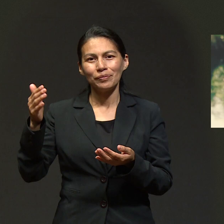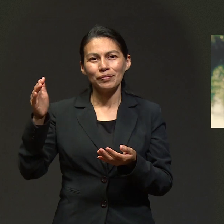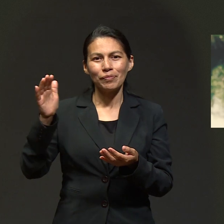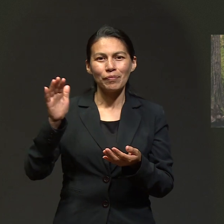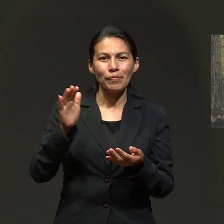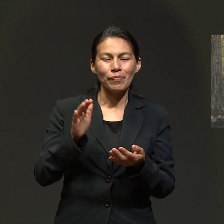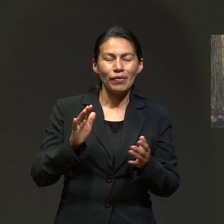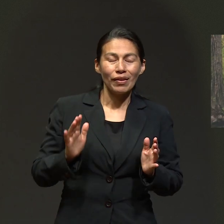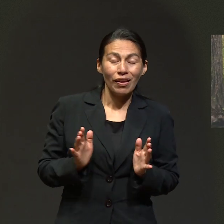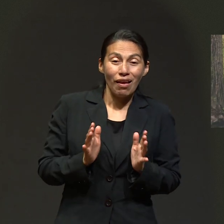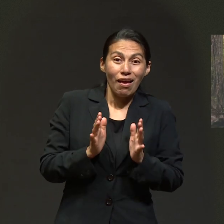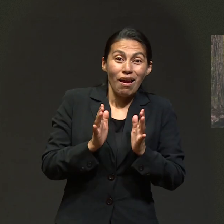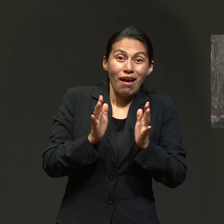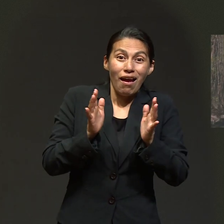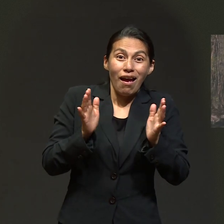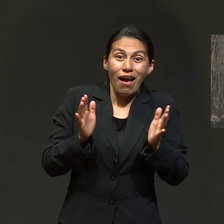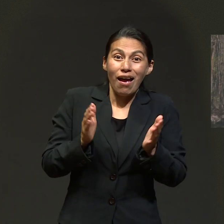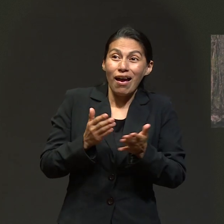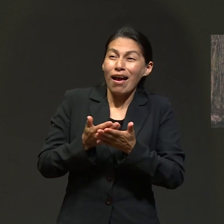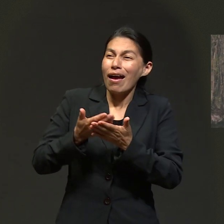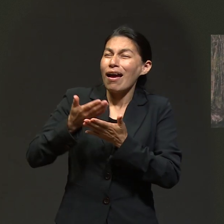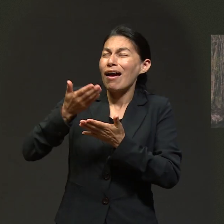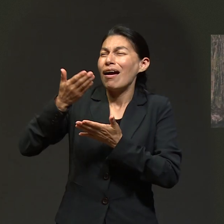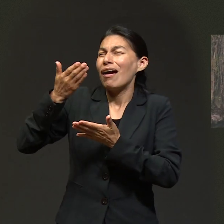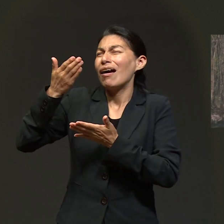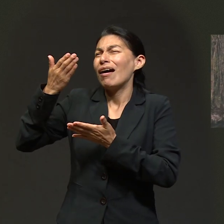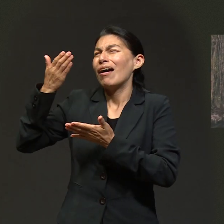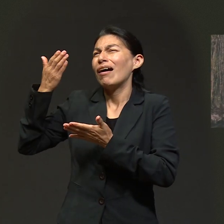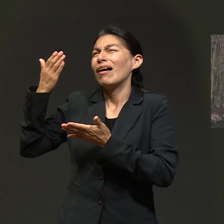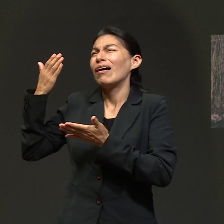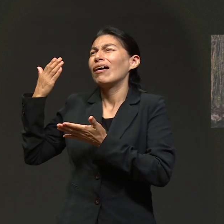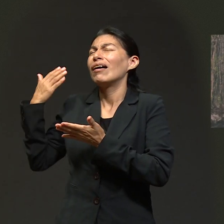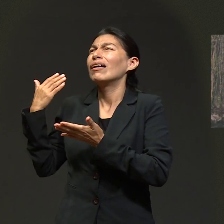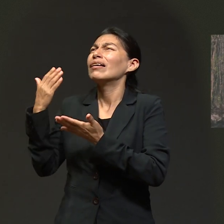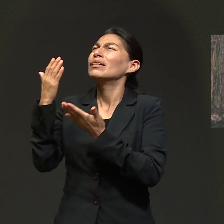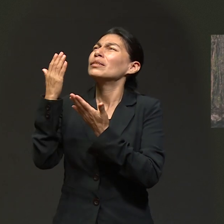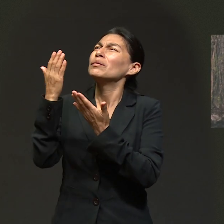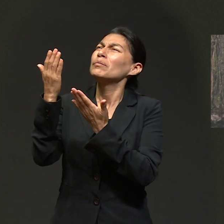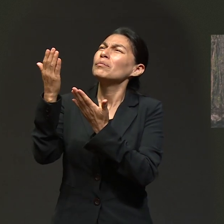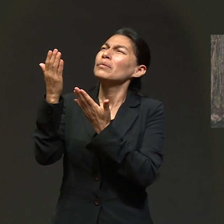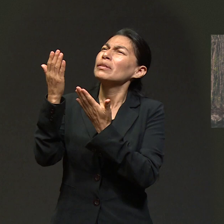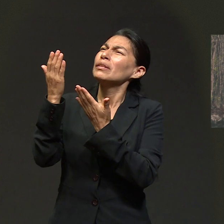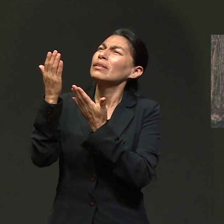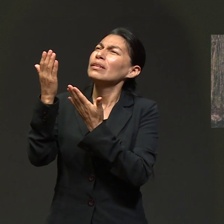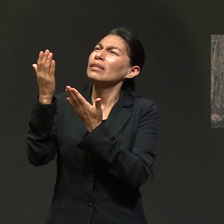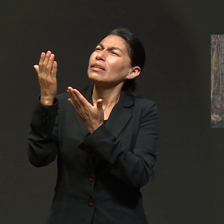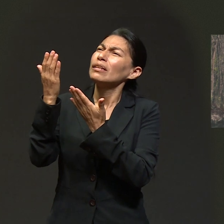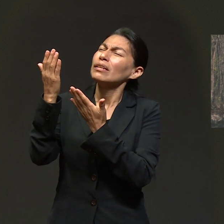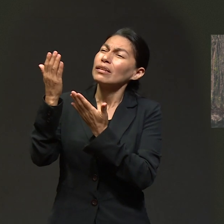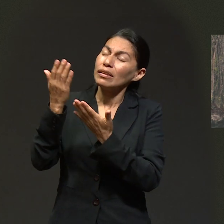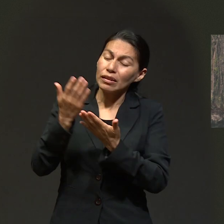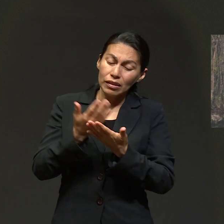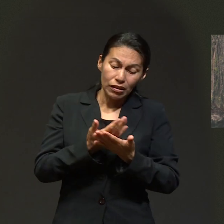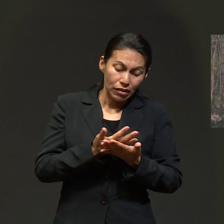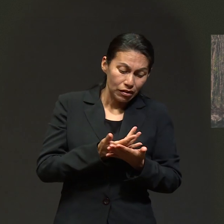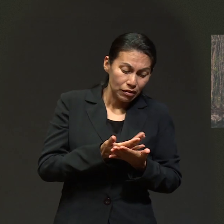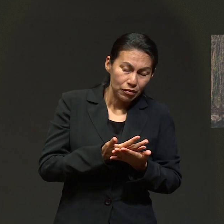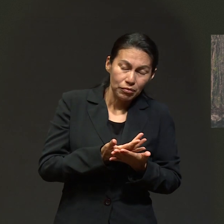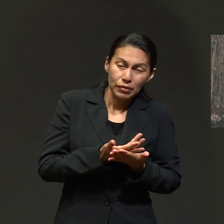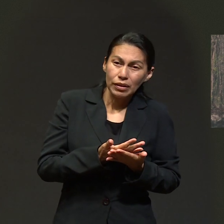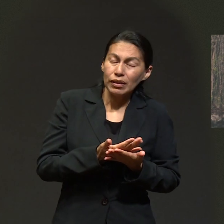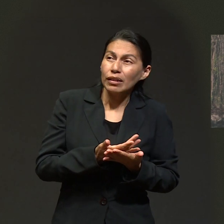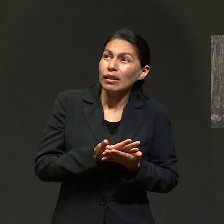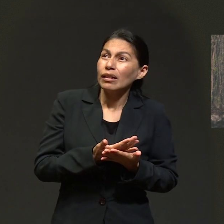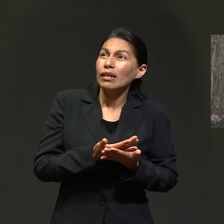Cuando menos lo esperaba, respondiste lo que un